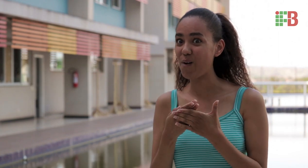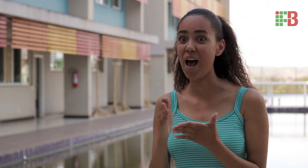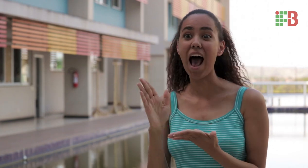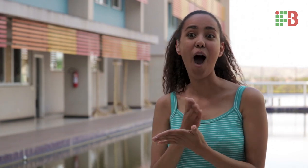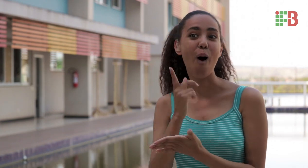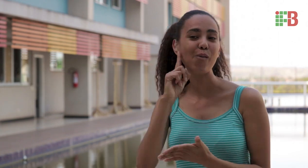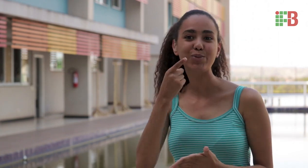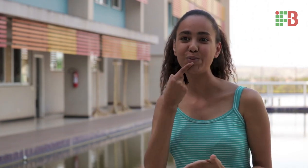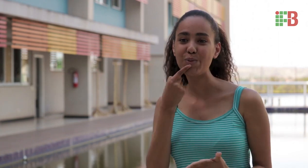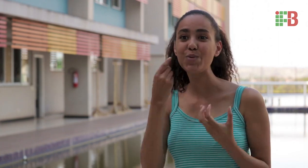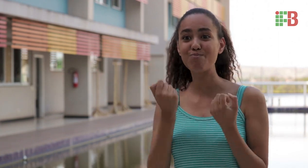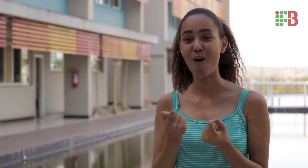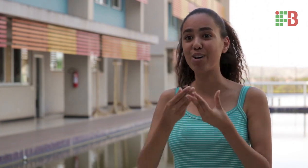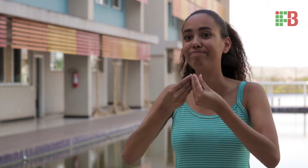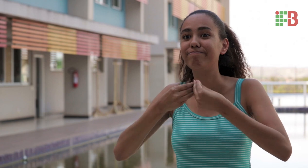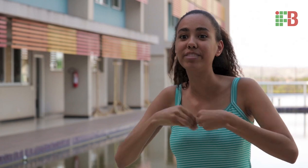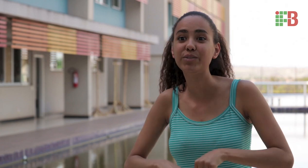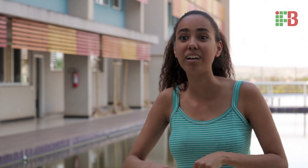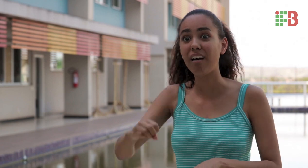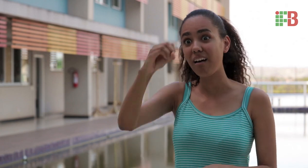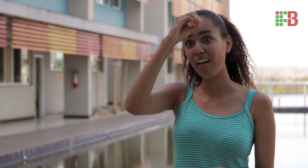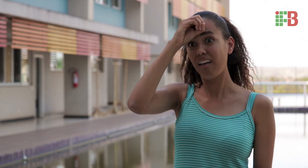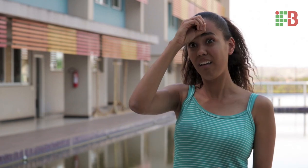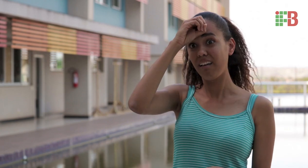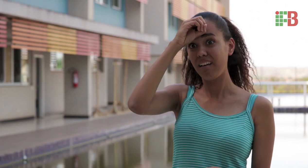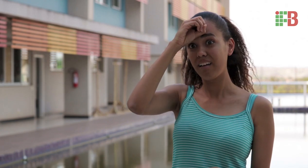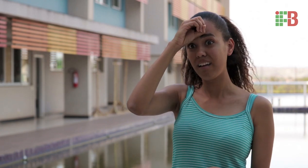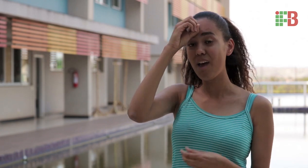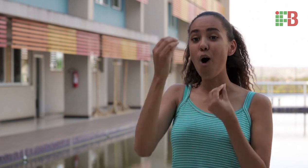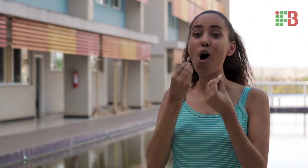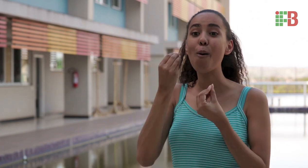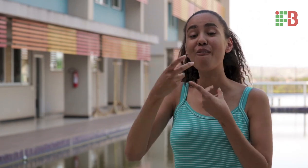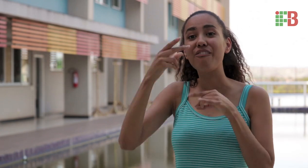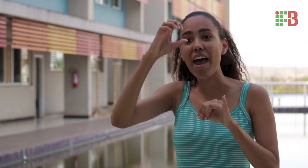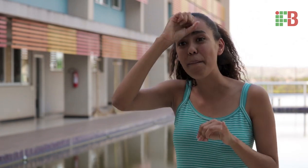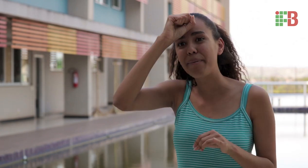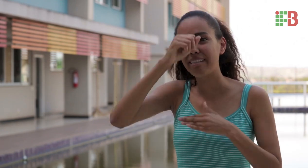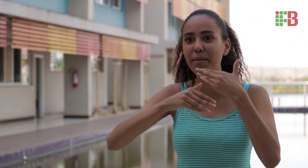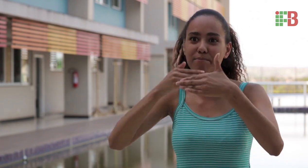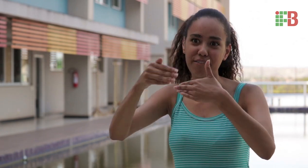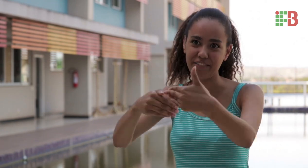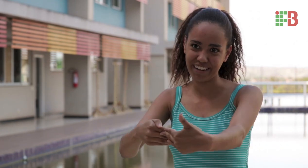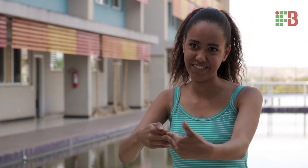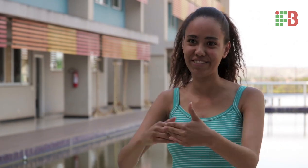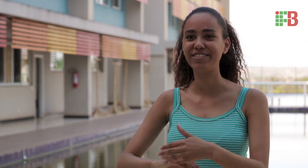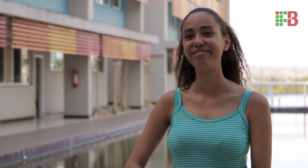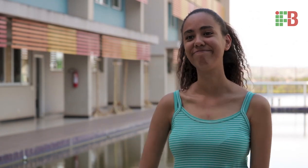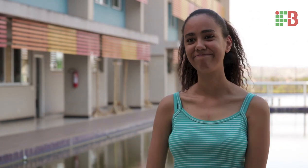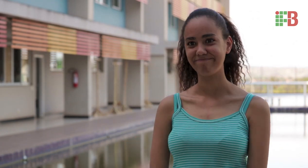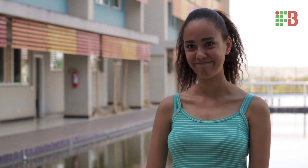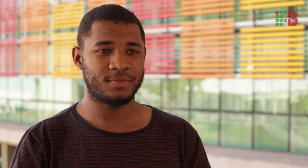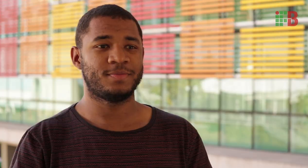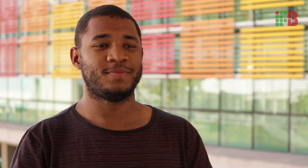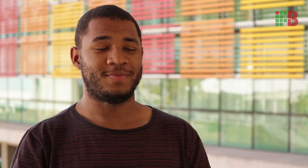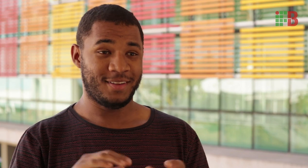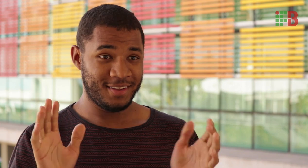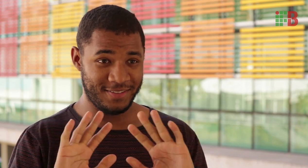alguns surdos, eles podem ter prejuízo, eles não aprendem o conteúdo. Então, como é que eles vão colocar isso em prática no futuro? Olá,